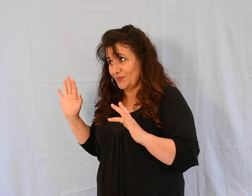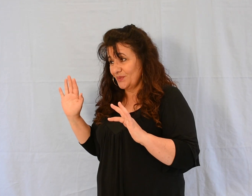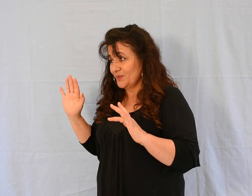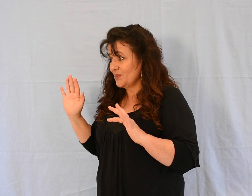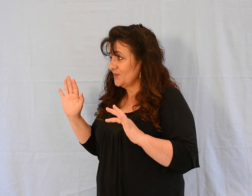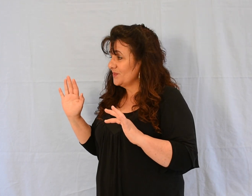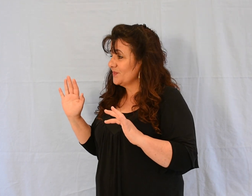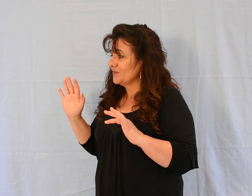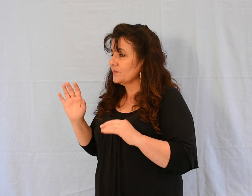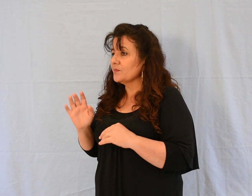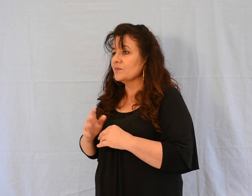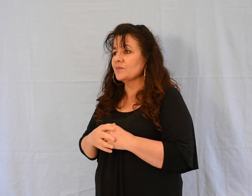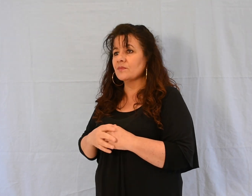» « Mais on se moquait de lui.